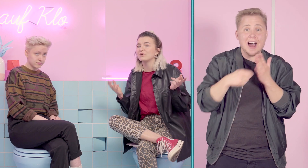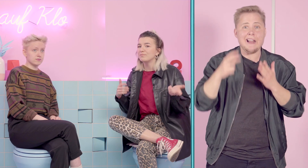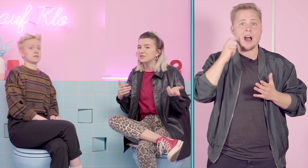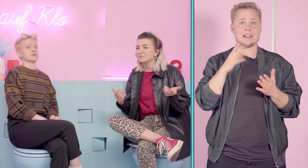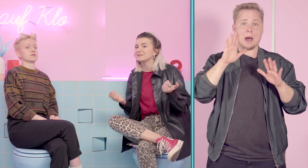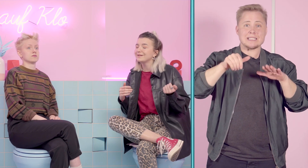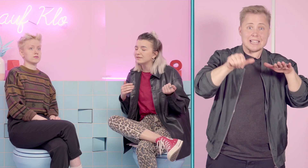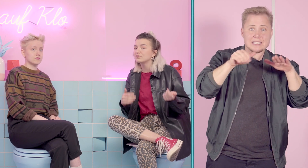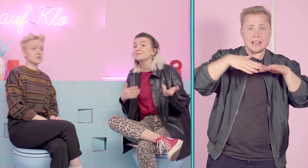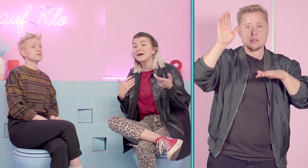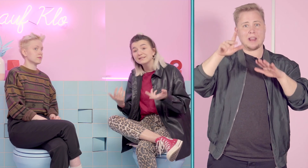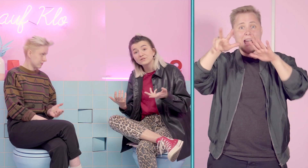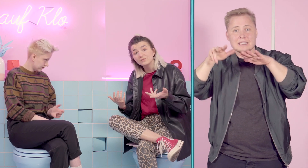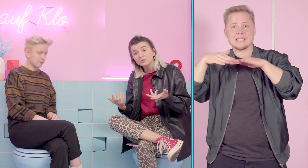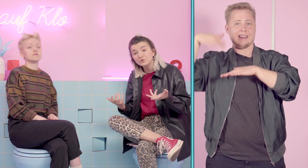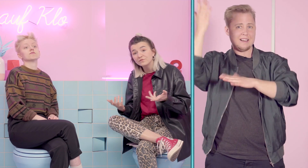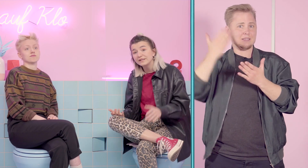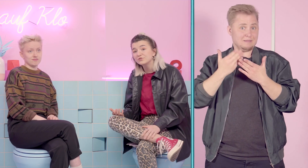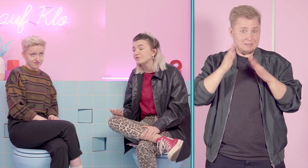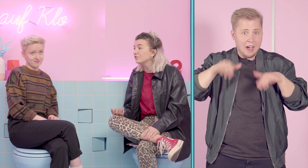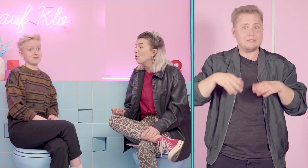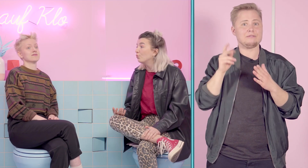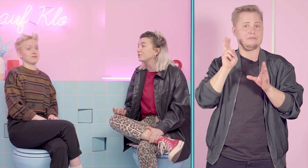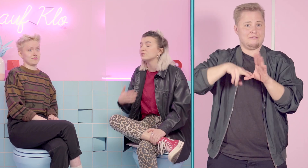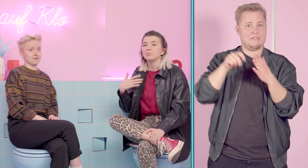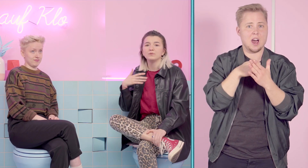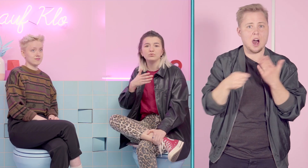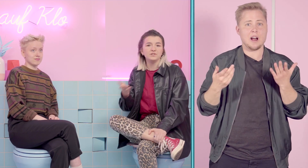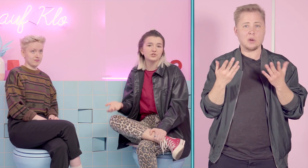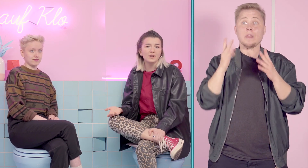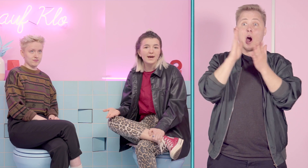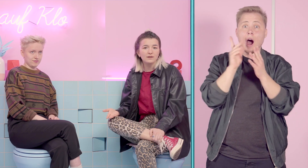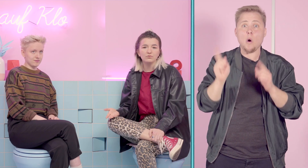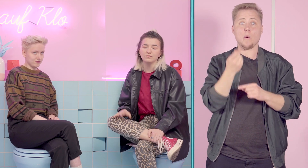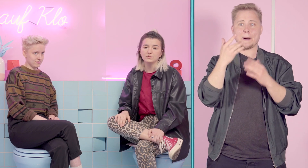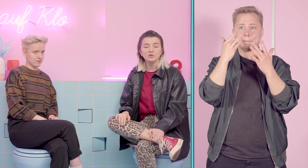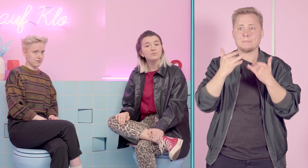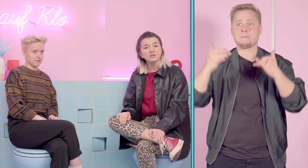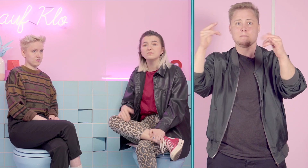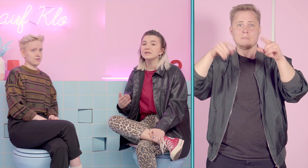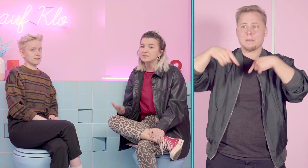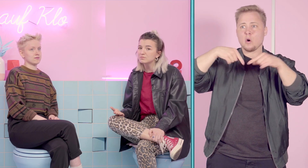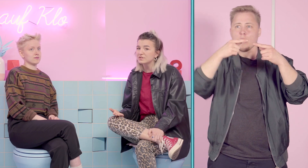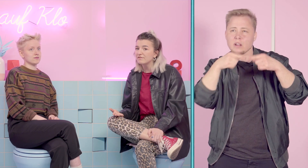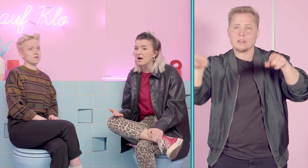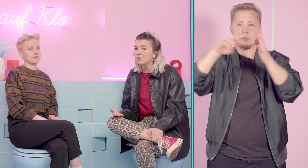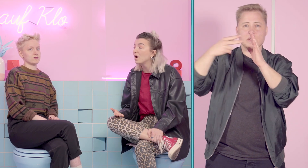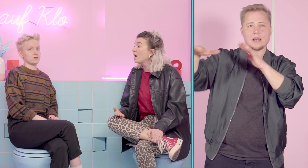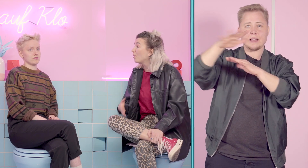ob Menschen mit 16 oder mit 18 zum Beispiel schon wählen dürfen. Und ob in politischen Reihen irgendwie zum Beispiel Menschen mit Rassismuserfahrung, auch